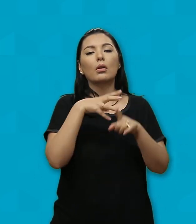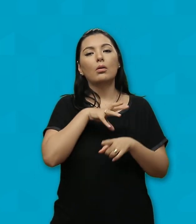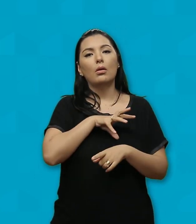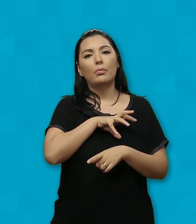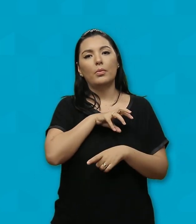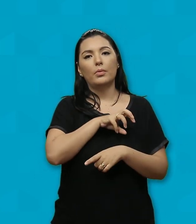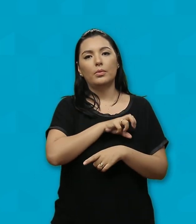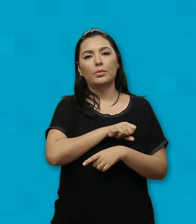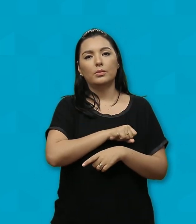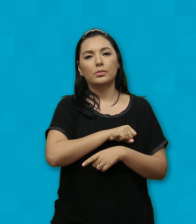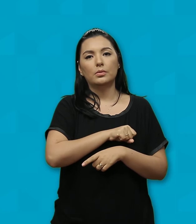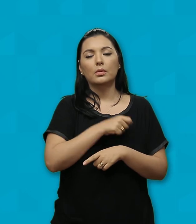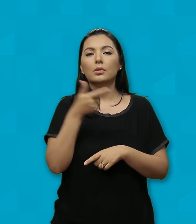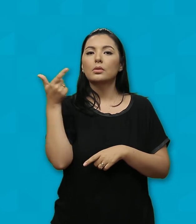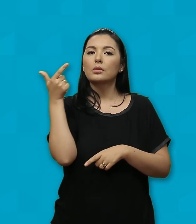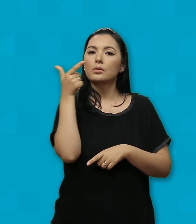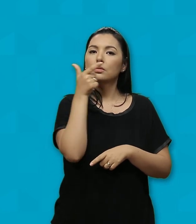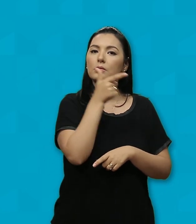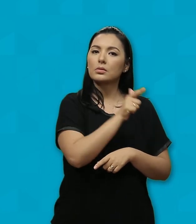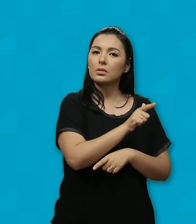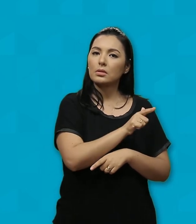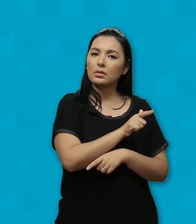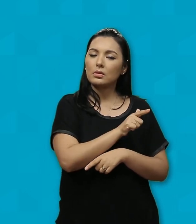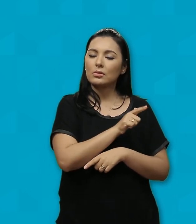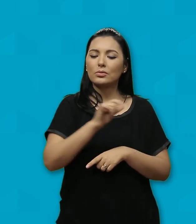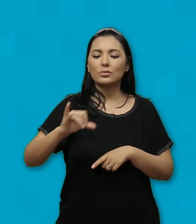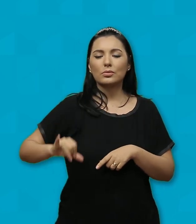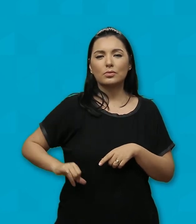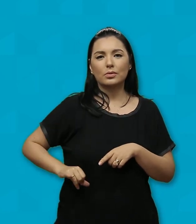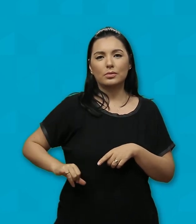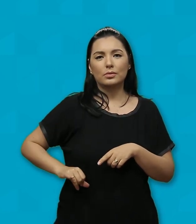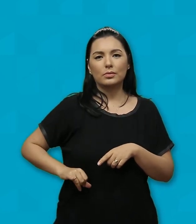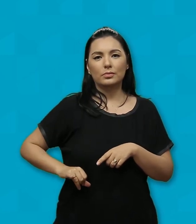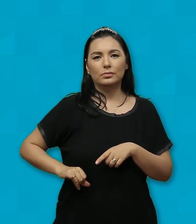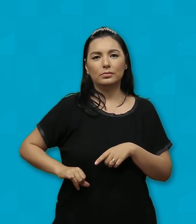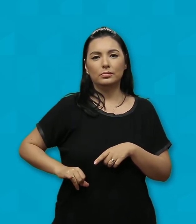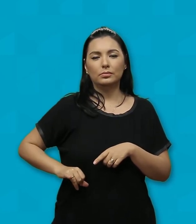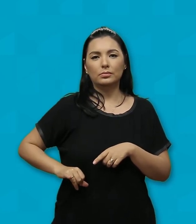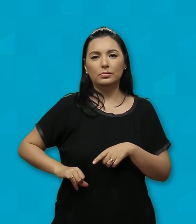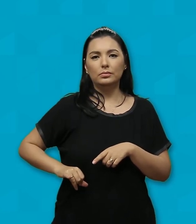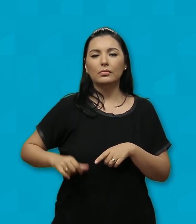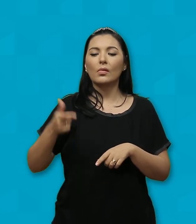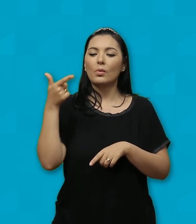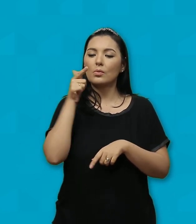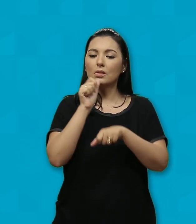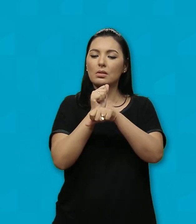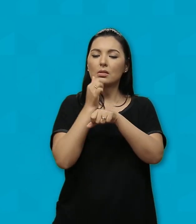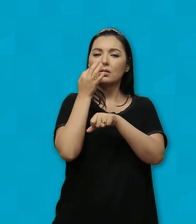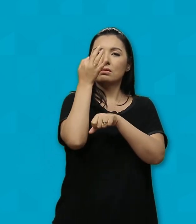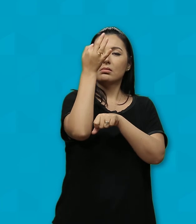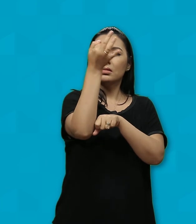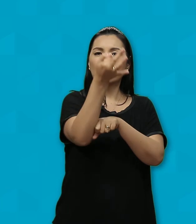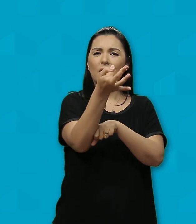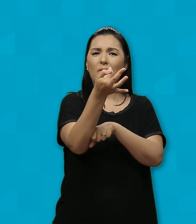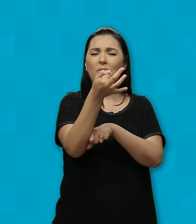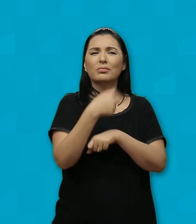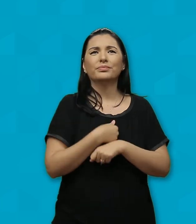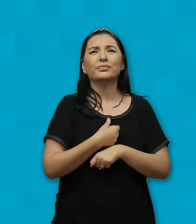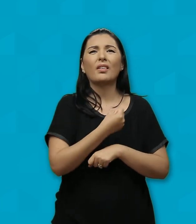Para superarem seus sofrimentos E se revestirem novamente de esperança Quantas vezes reclamamos